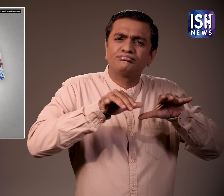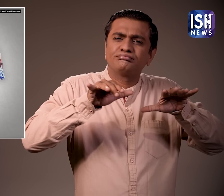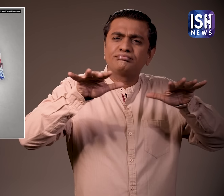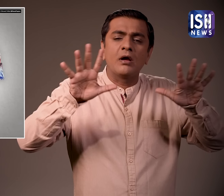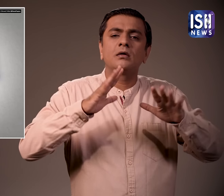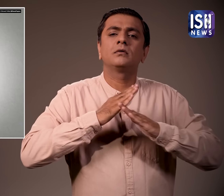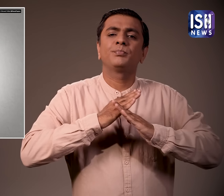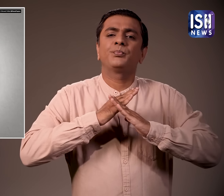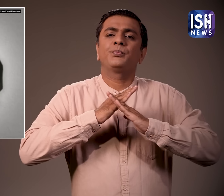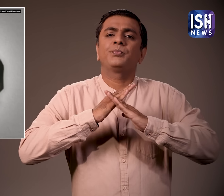इंजेक्ट किया गया